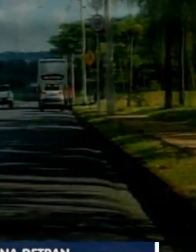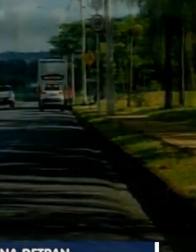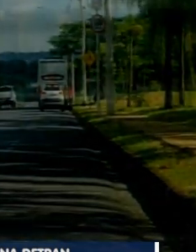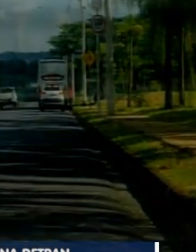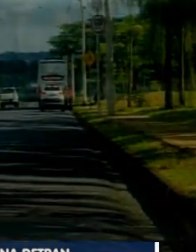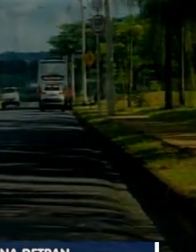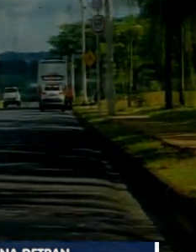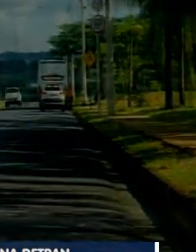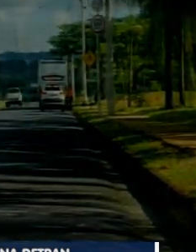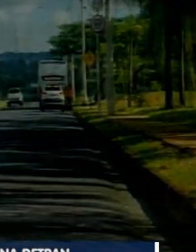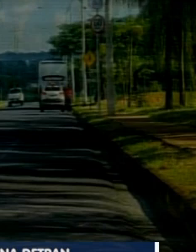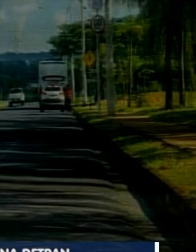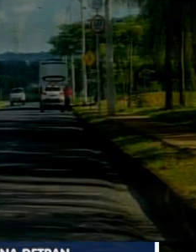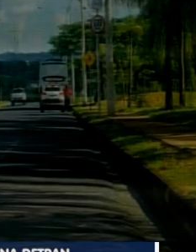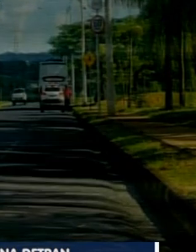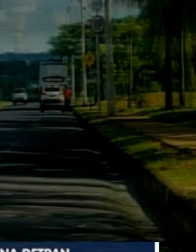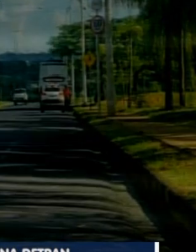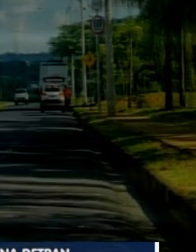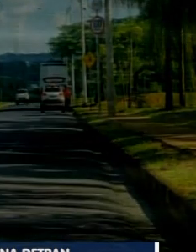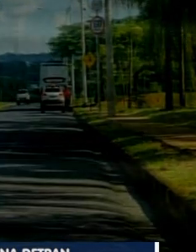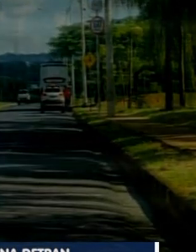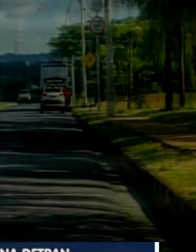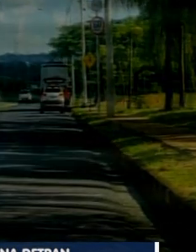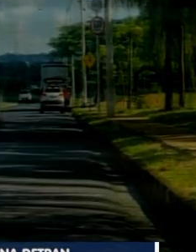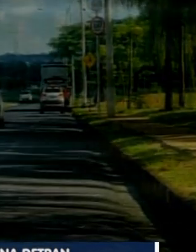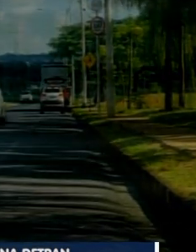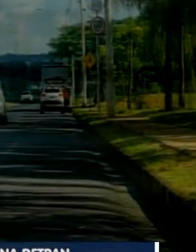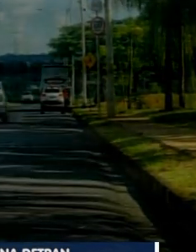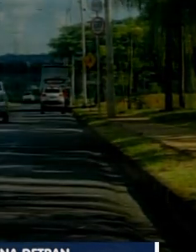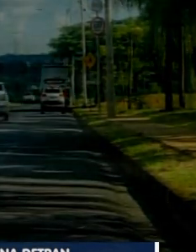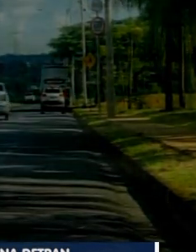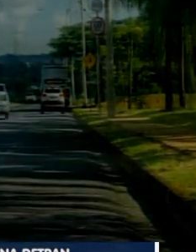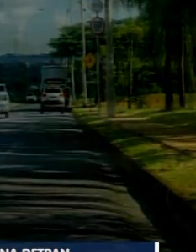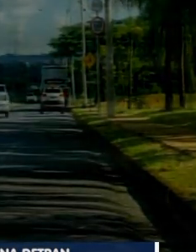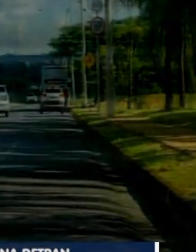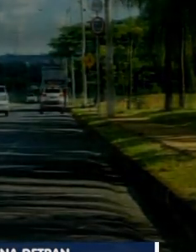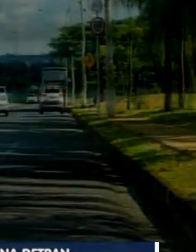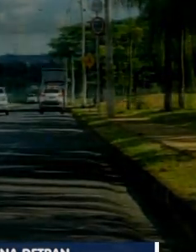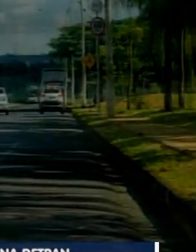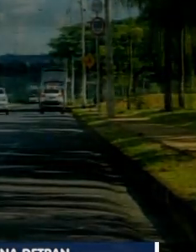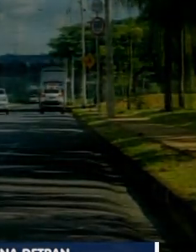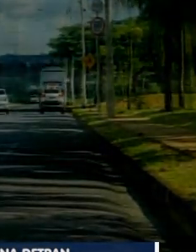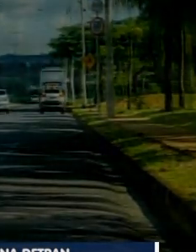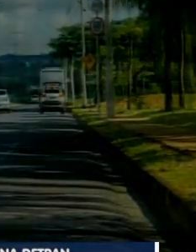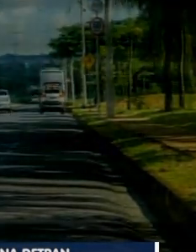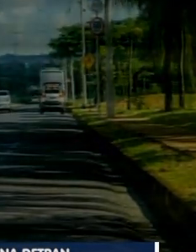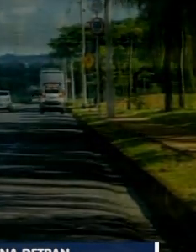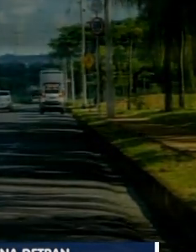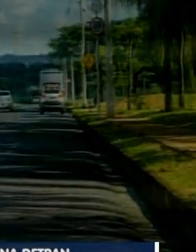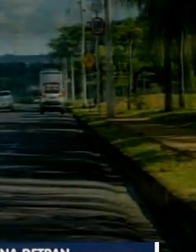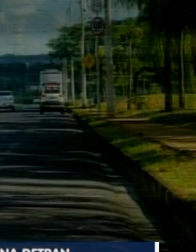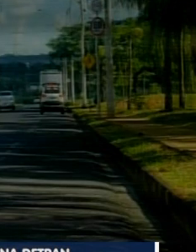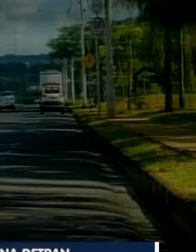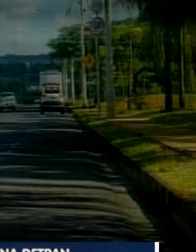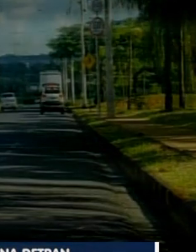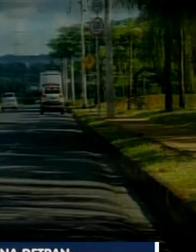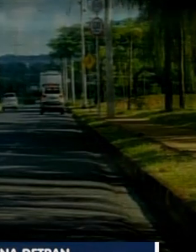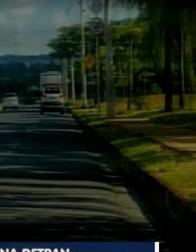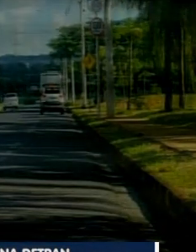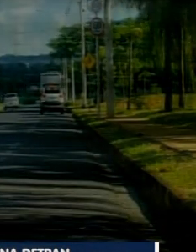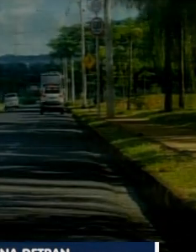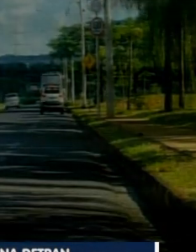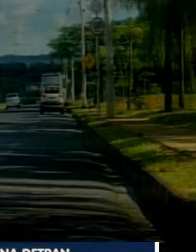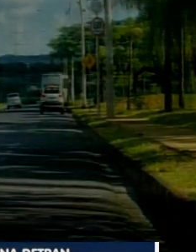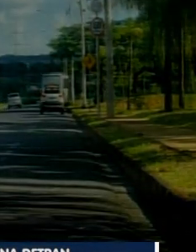A distância entre uma lombada e outra está dentro da legislação? Encerrando as cinco